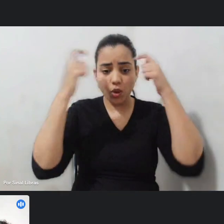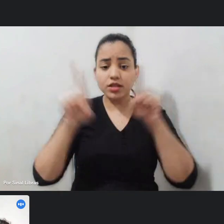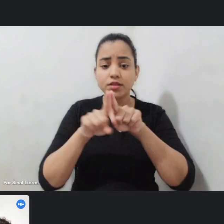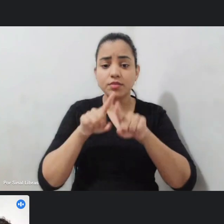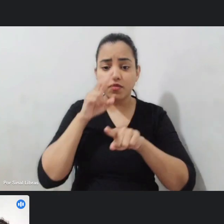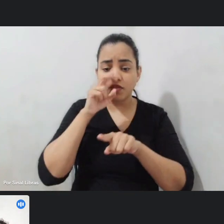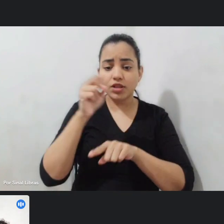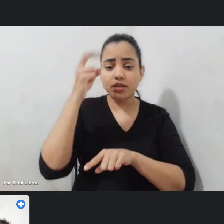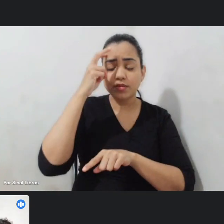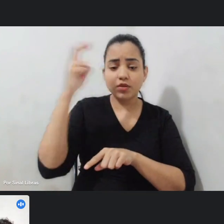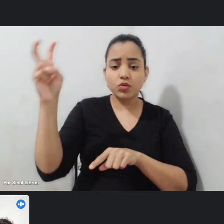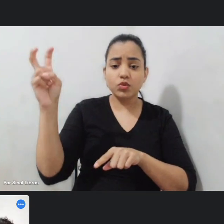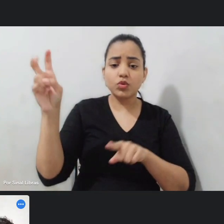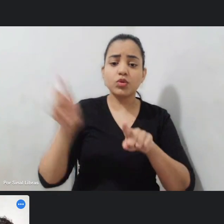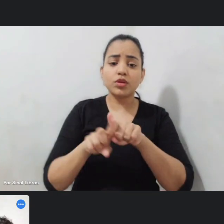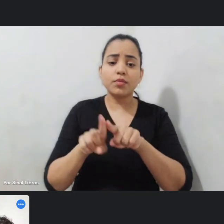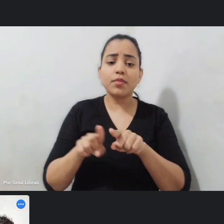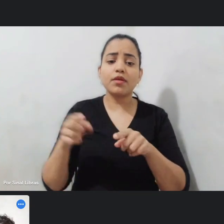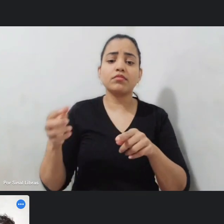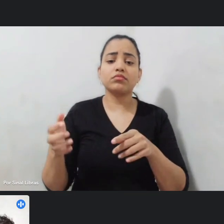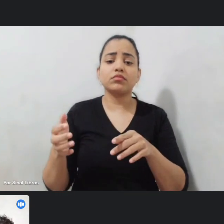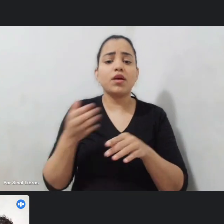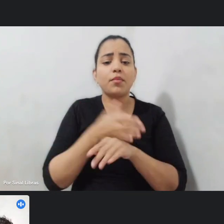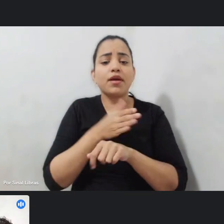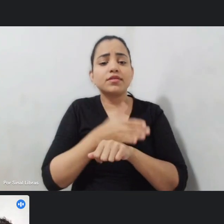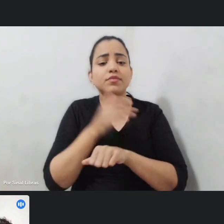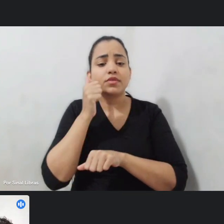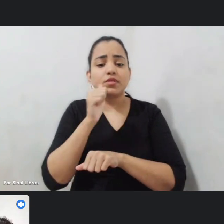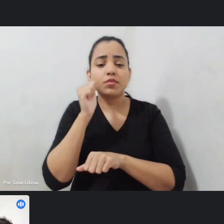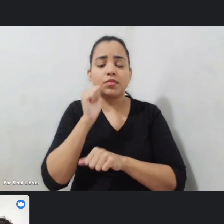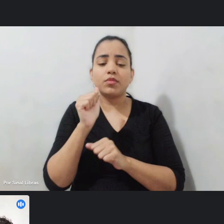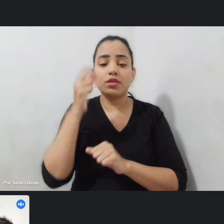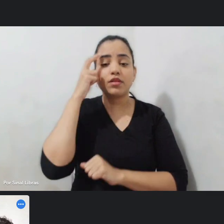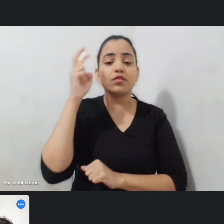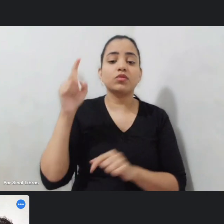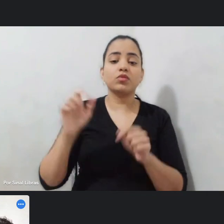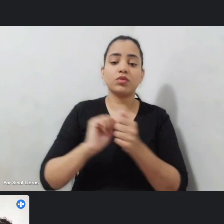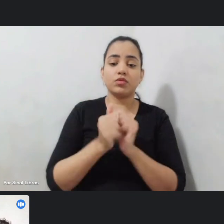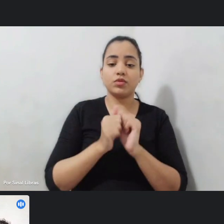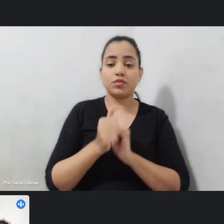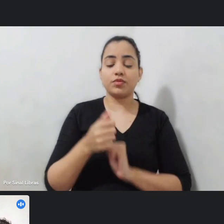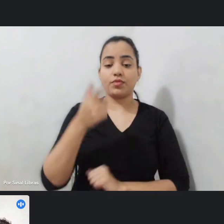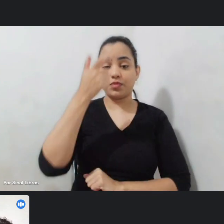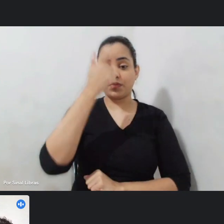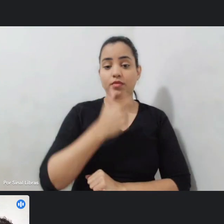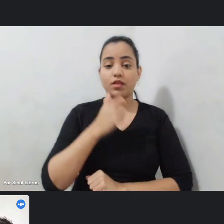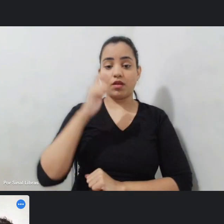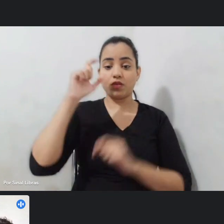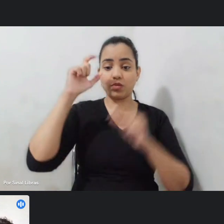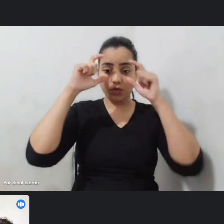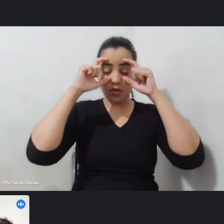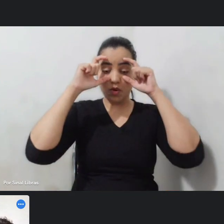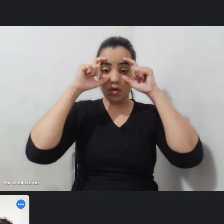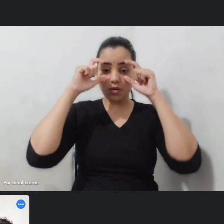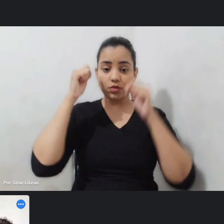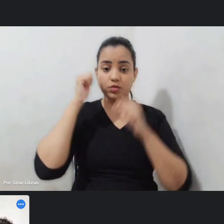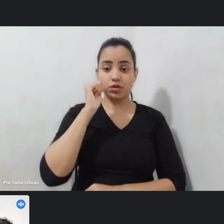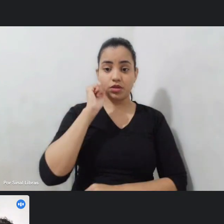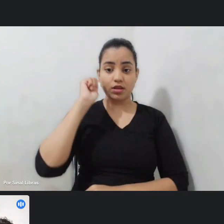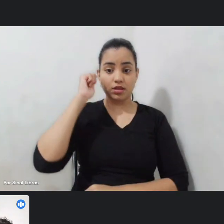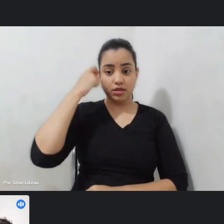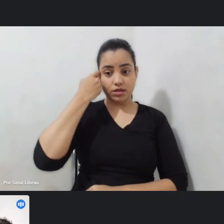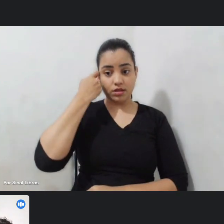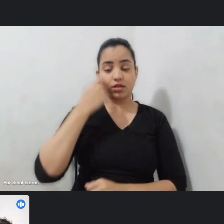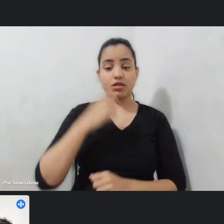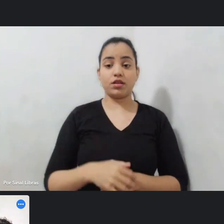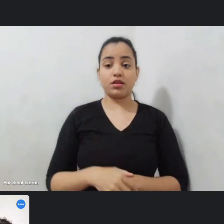na cultura e no esporte eu estou aqui de óculos eu sou negra né eu